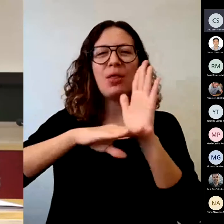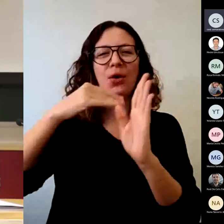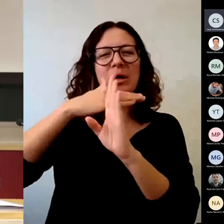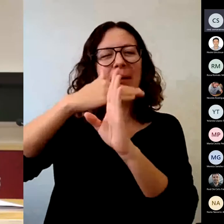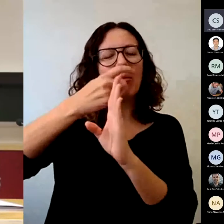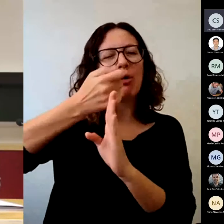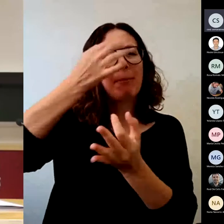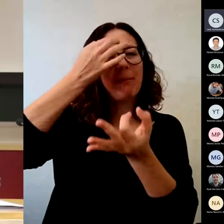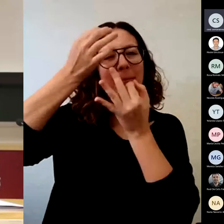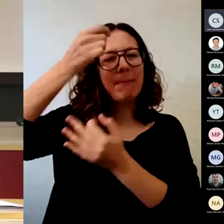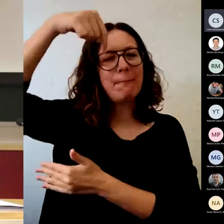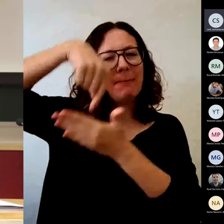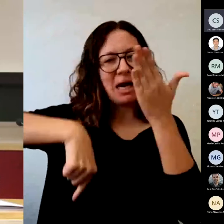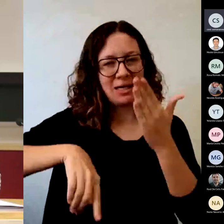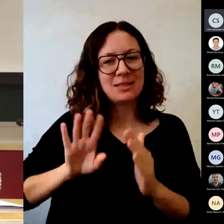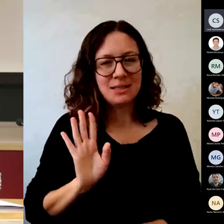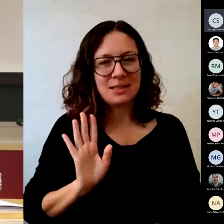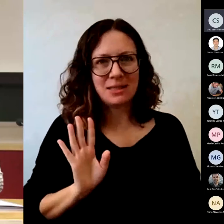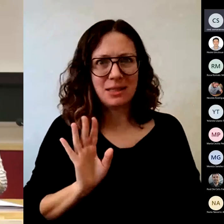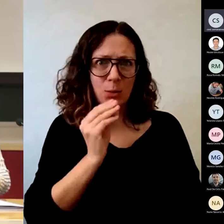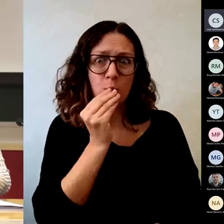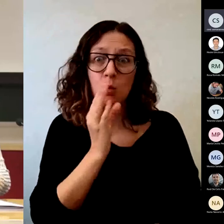bien al estudiante. Pero, es más,